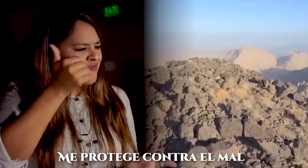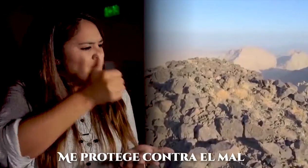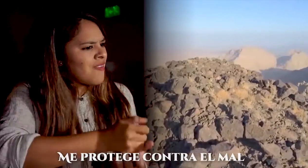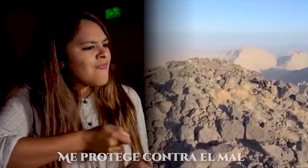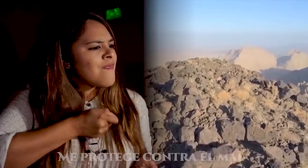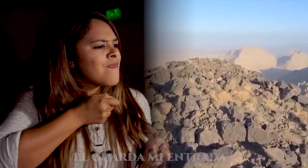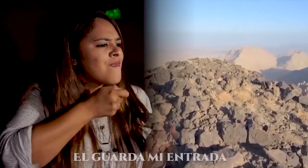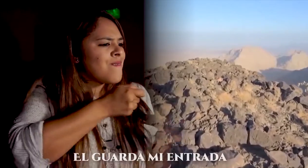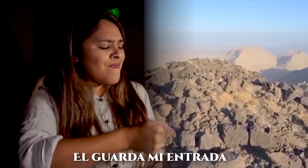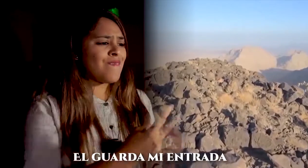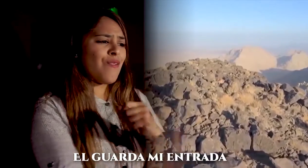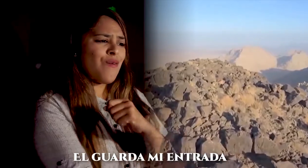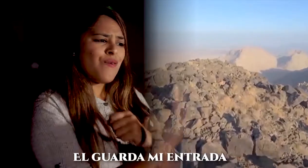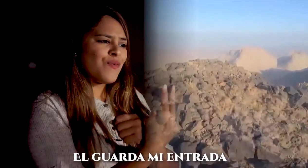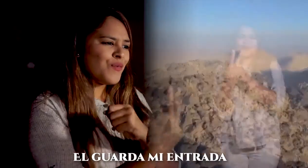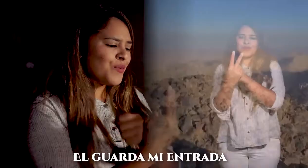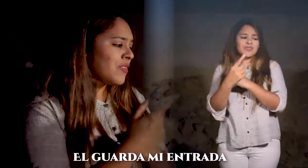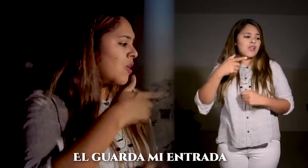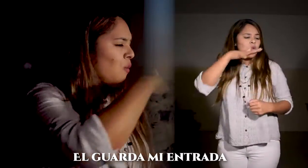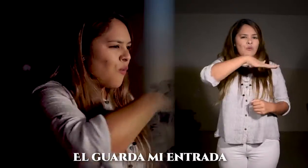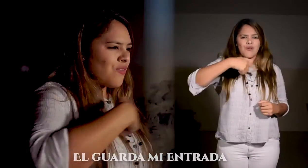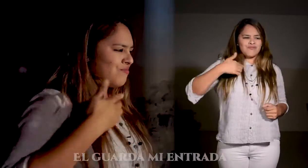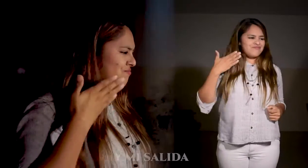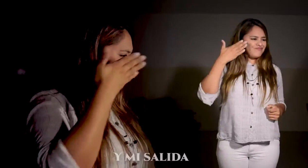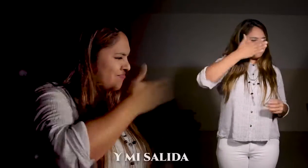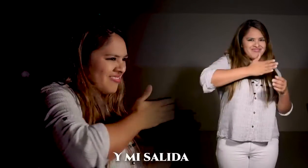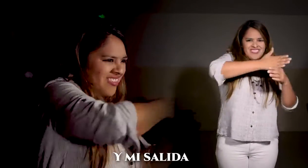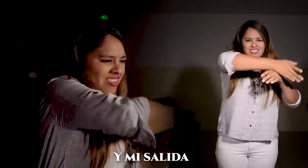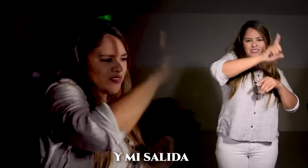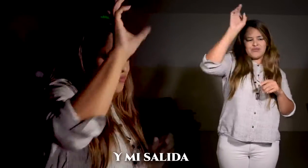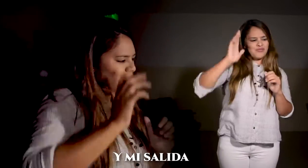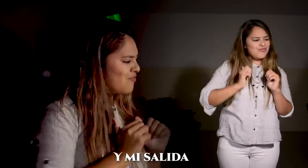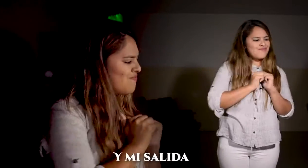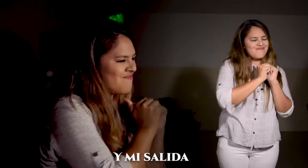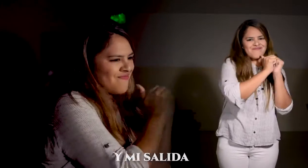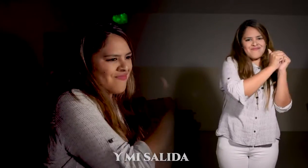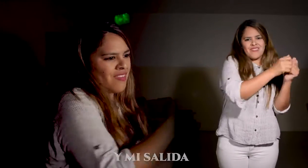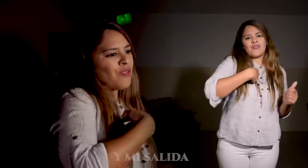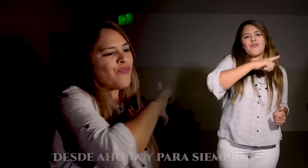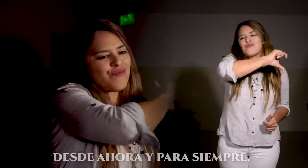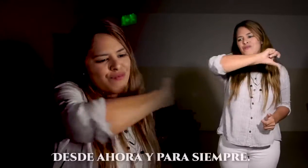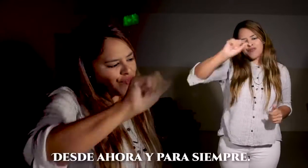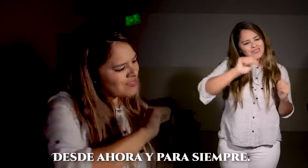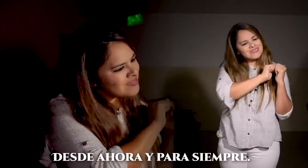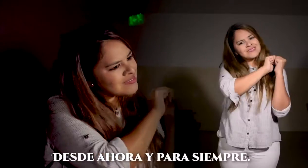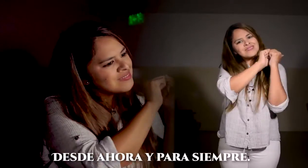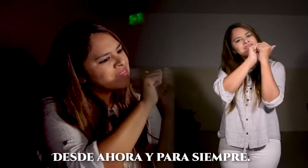Él guarda mi entrada y mi salida, desde ahora y para